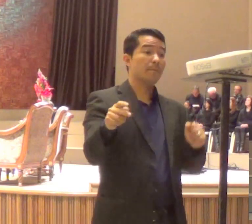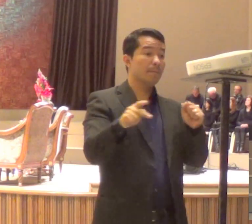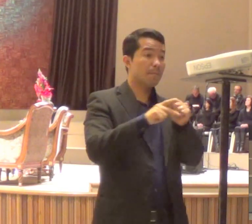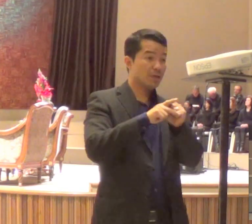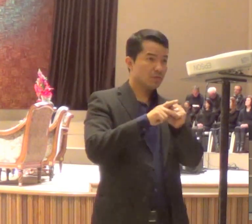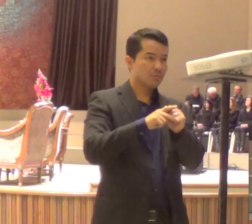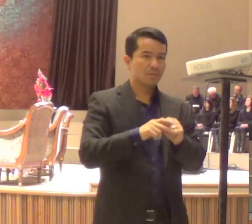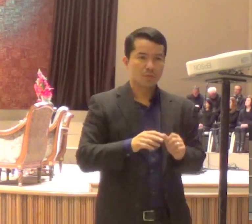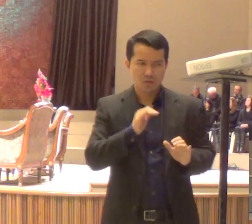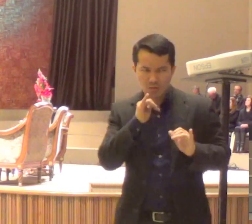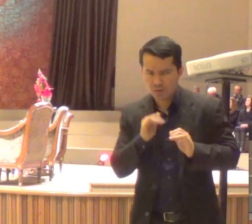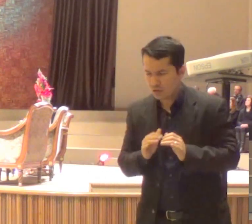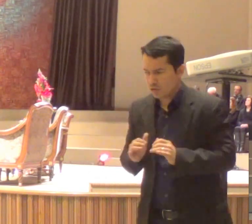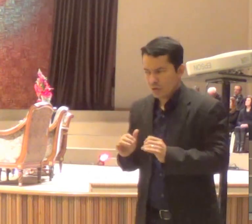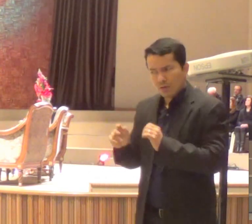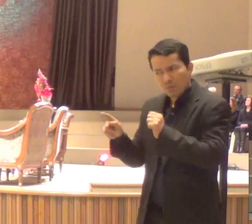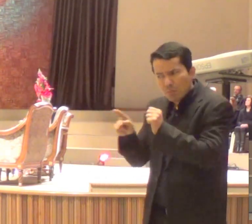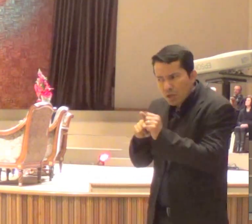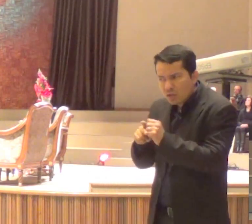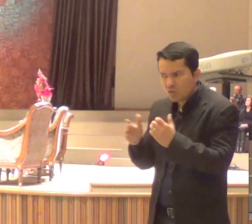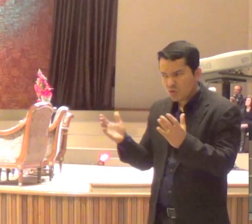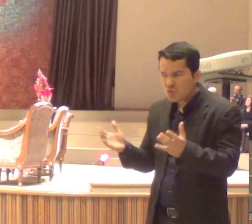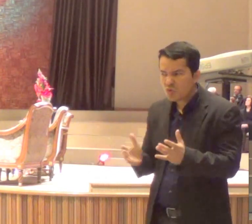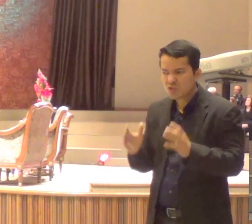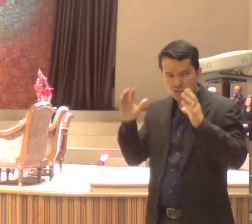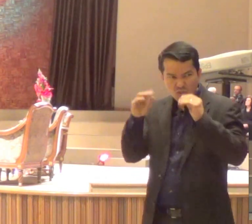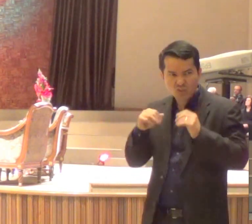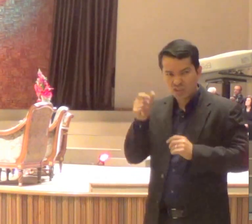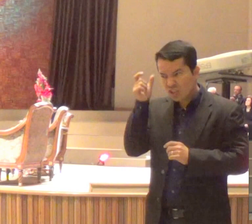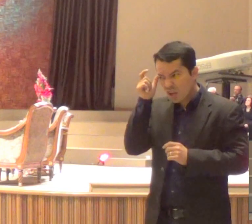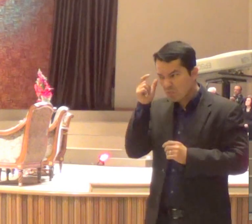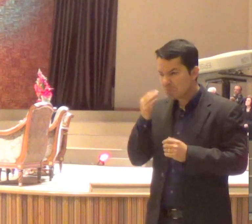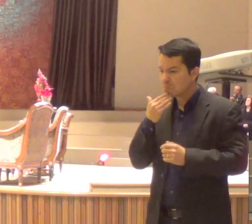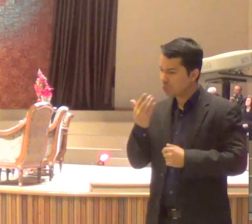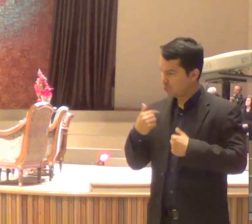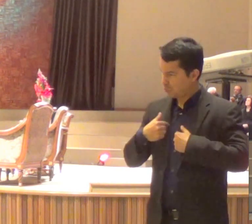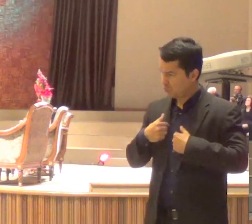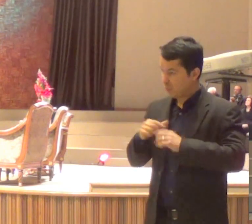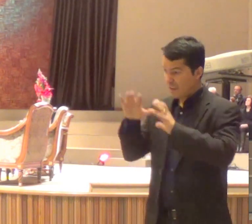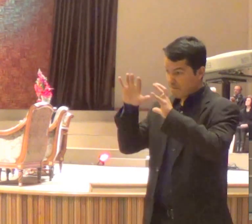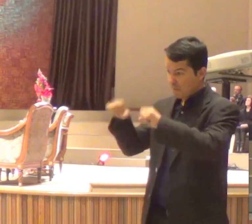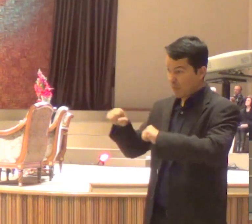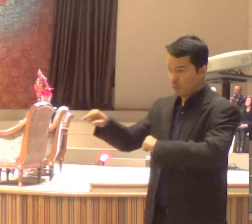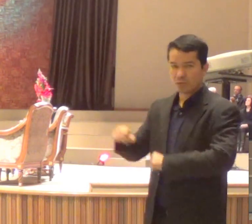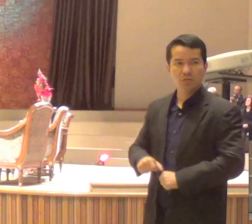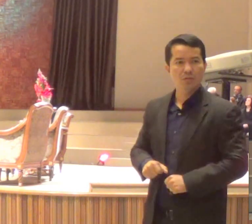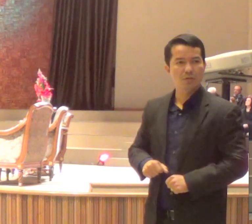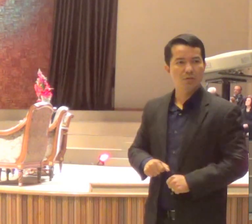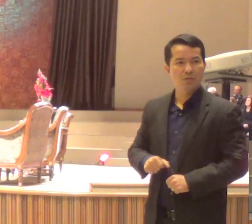nessa noite, Satanás pediu permissão, para peneirar você, como se peneira o trigo,